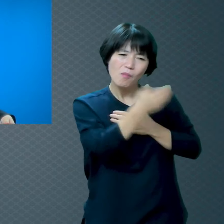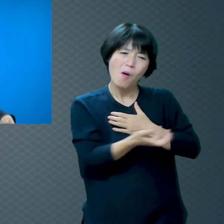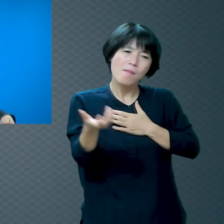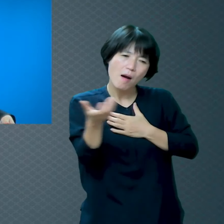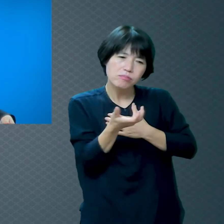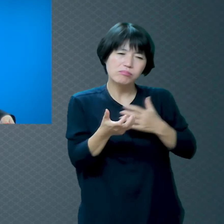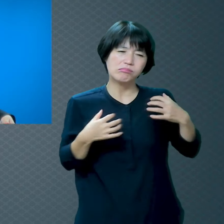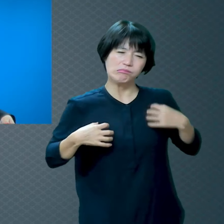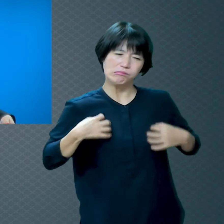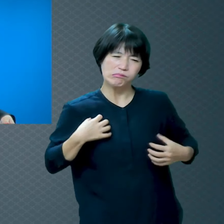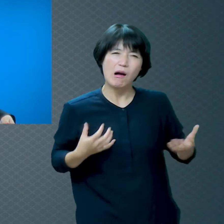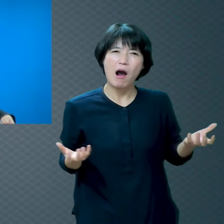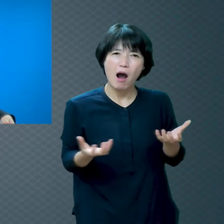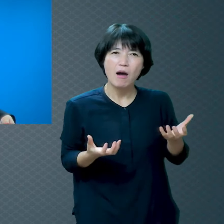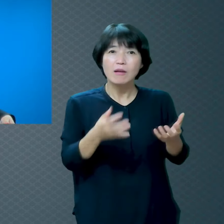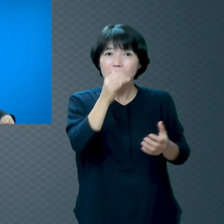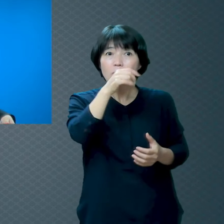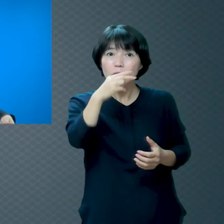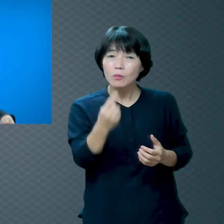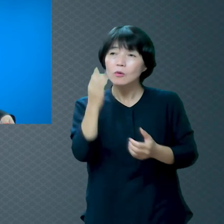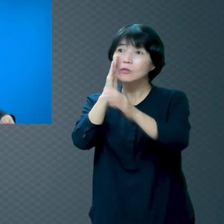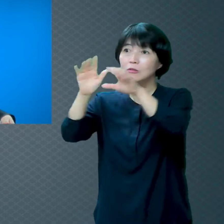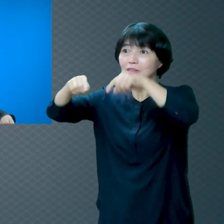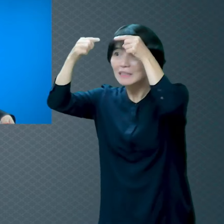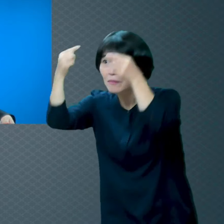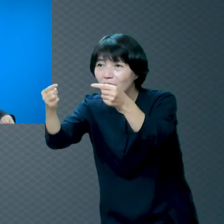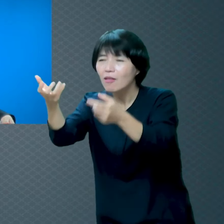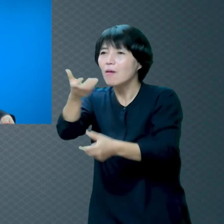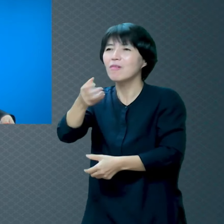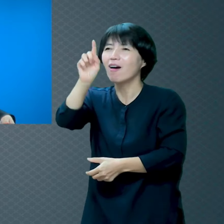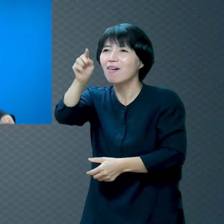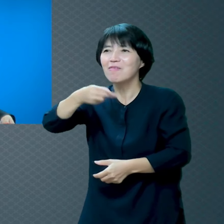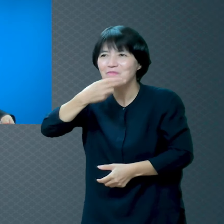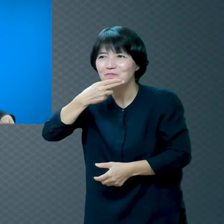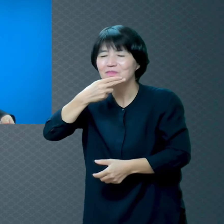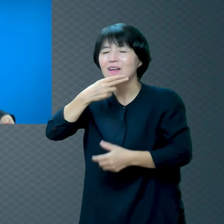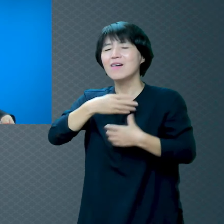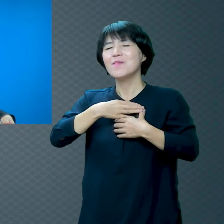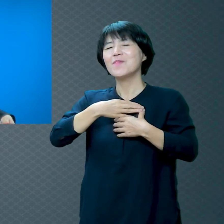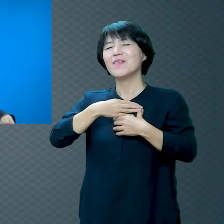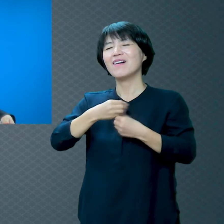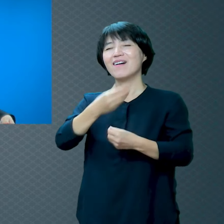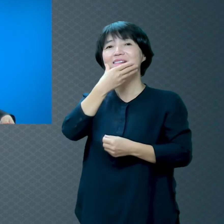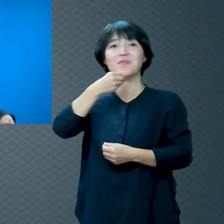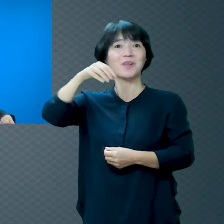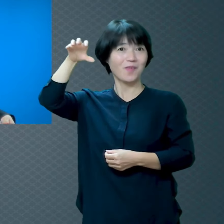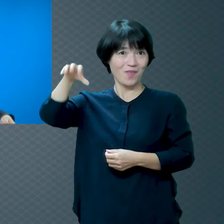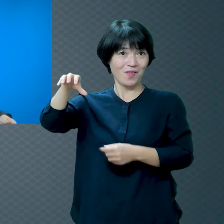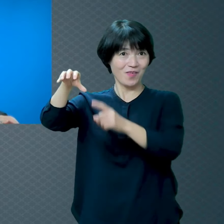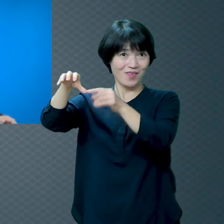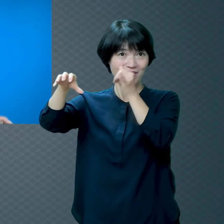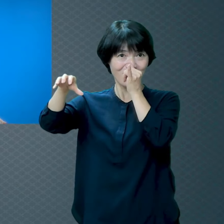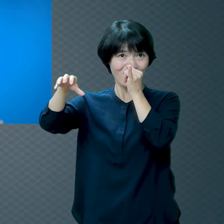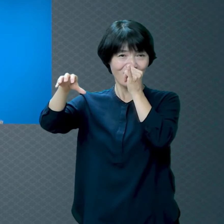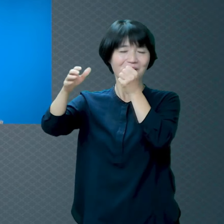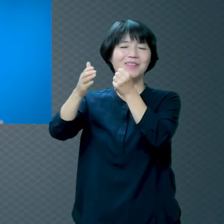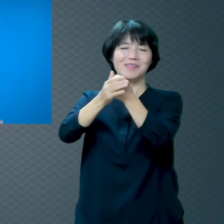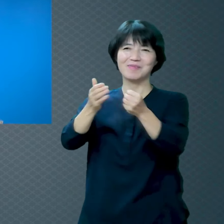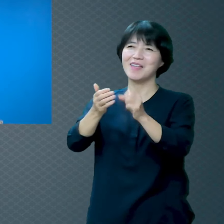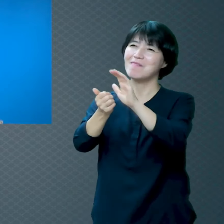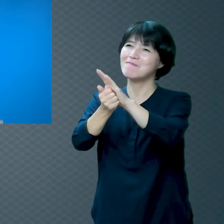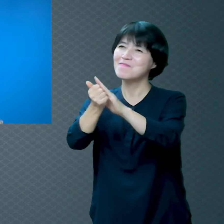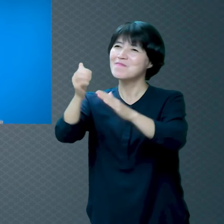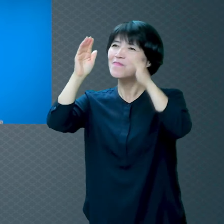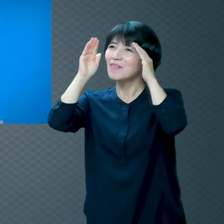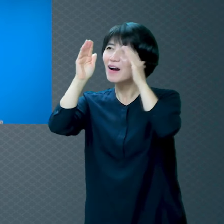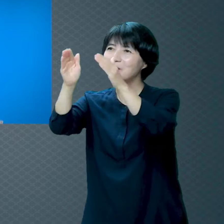힘들지라도 천국은 안 아픈 곳이니까 소망이 생기잖아요 하나님은 우리에게 기쁨을